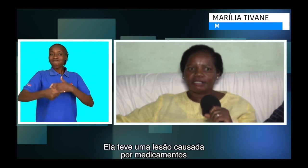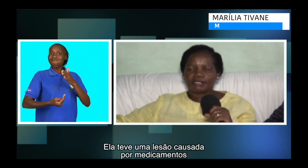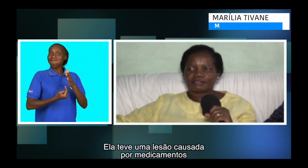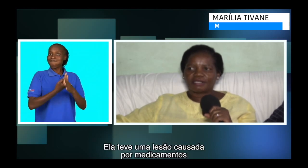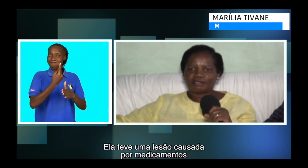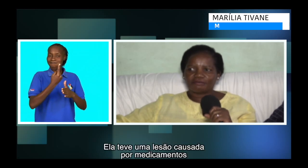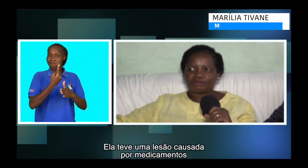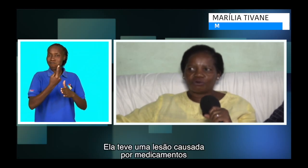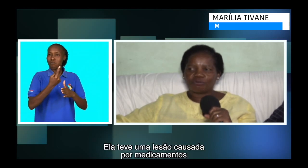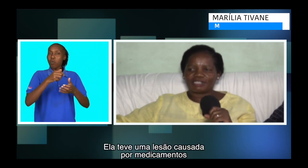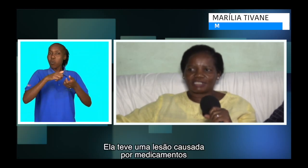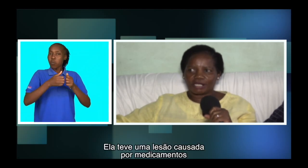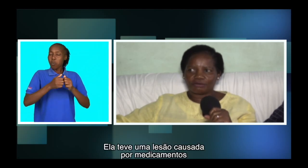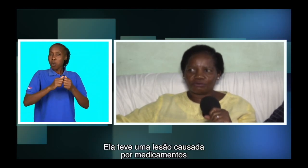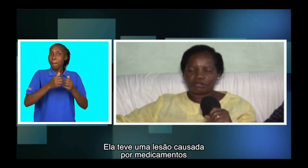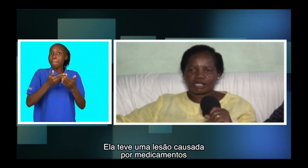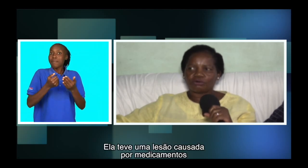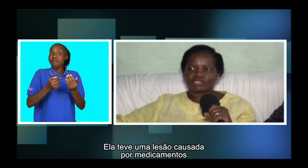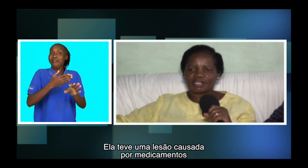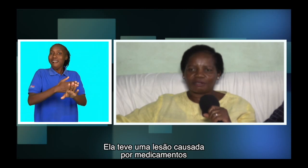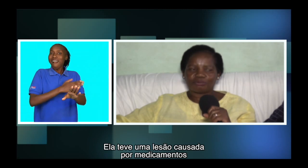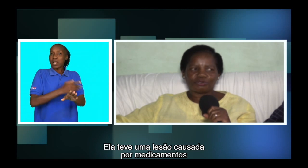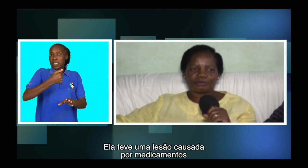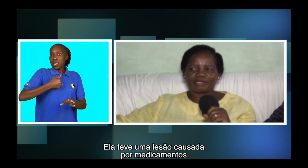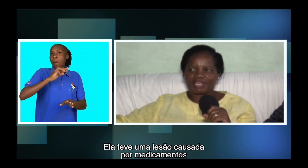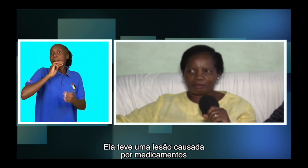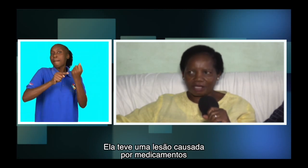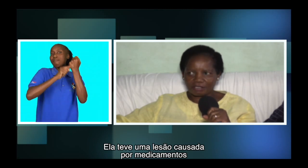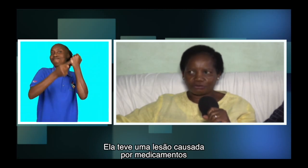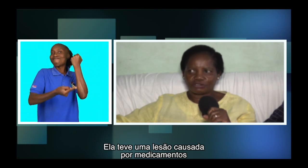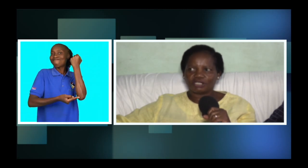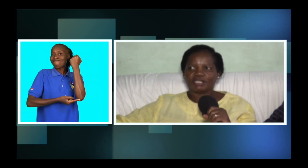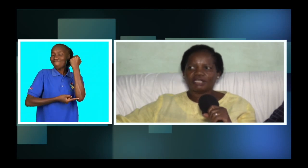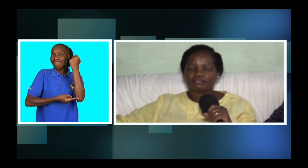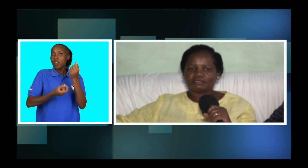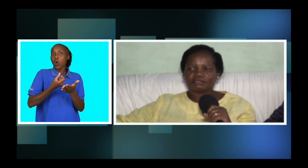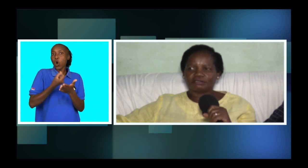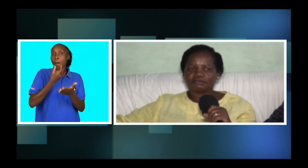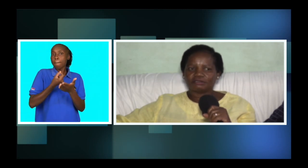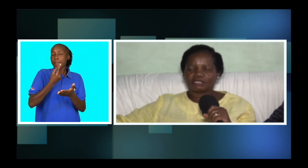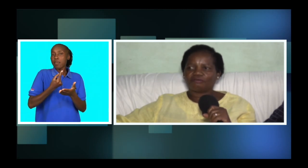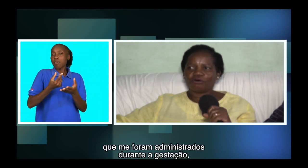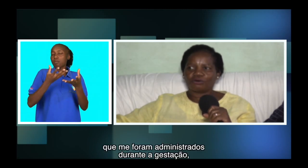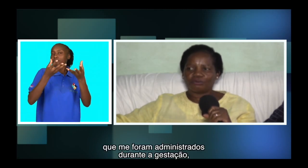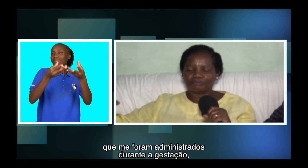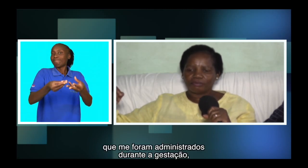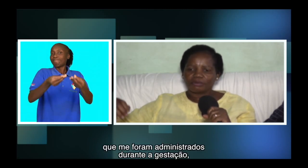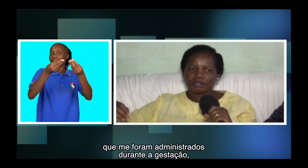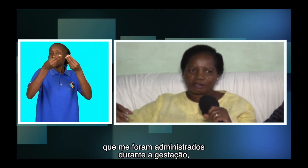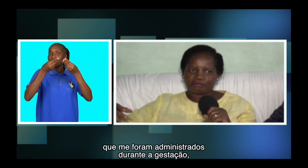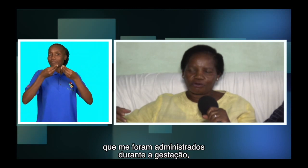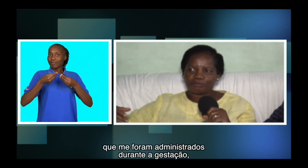teve uma lesão causada por medicamentos que foram